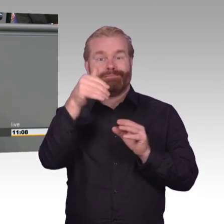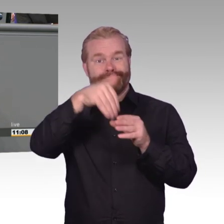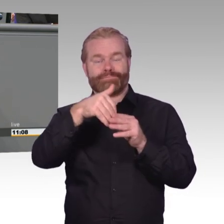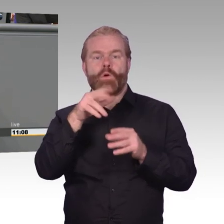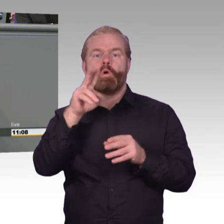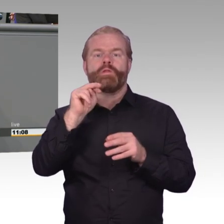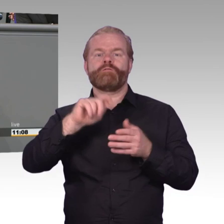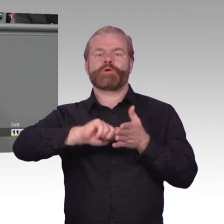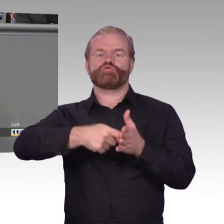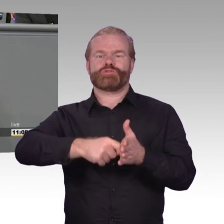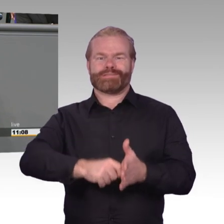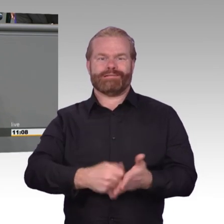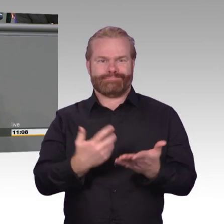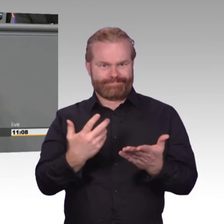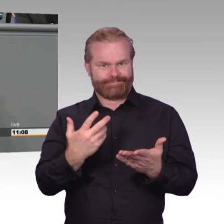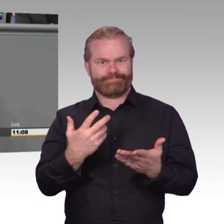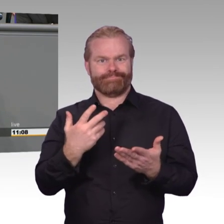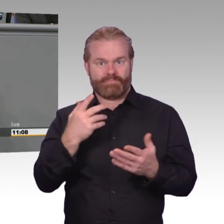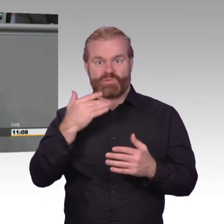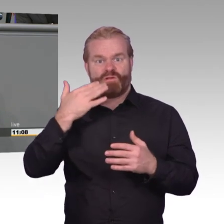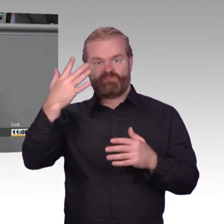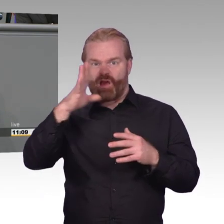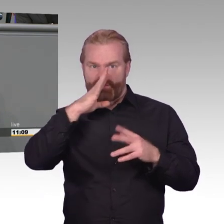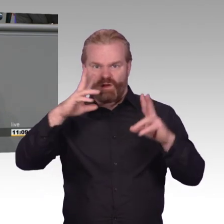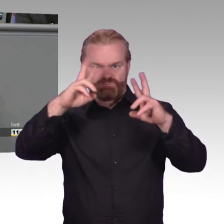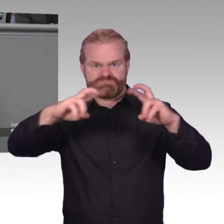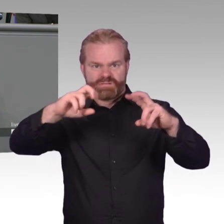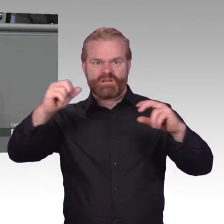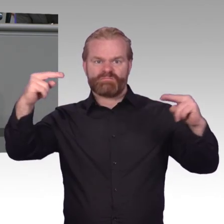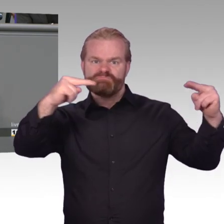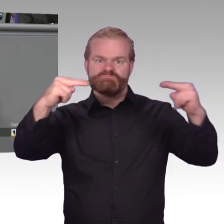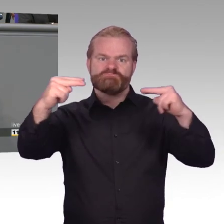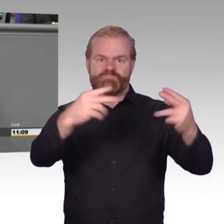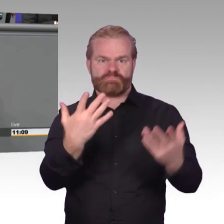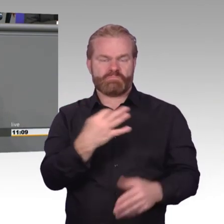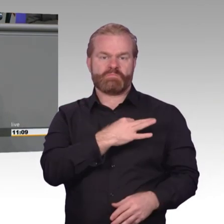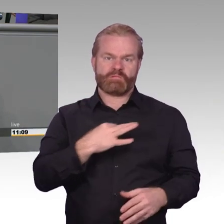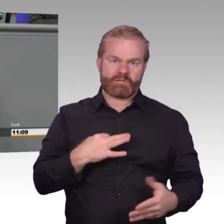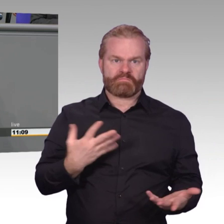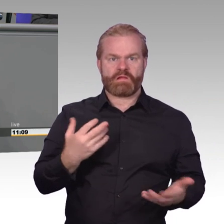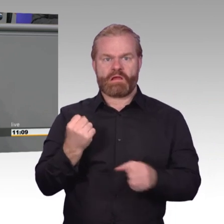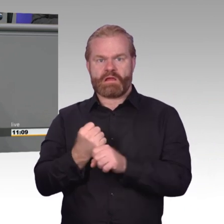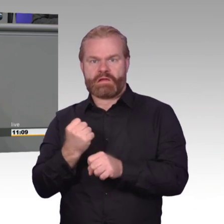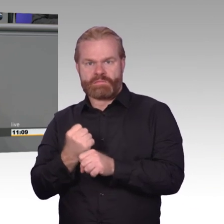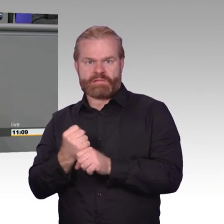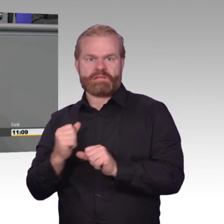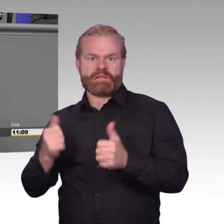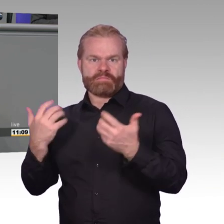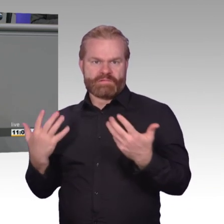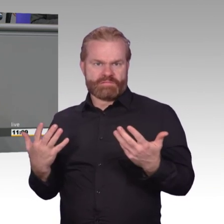einen Briefumschlag verhindern. In der digitalen Welt durch Verschlüsselungstechnologien. Sie stellen sicher, dass